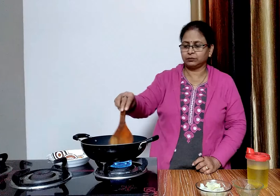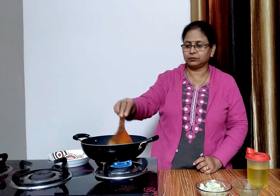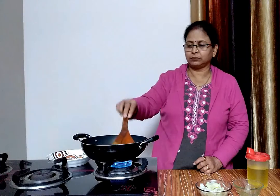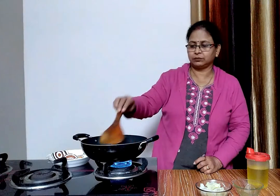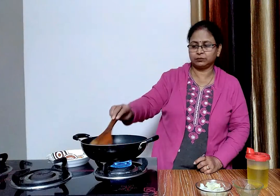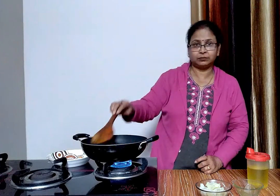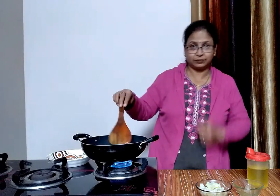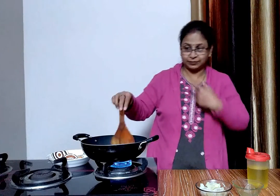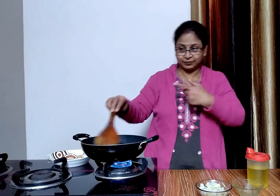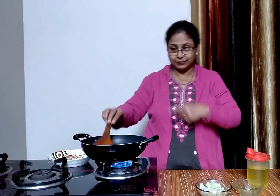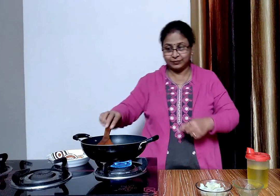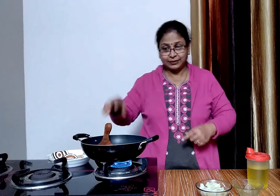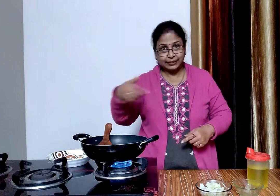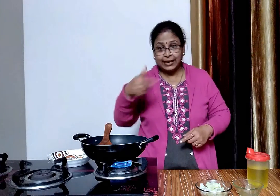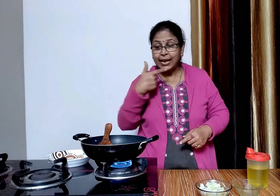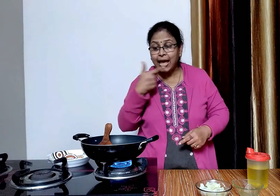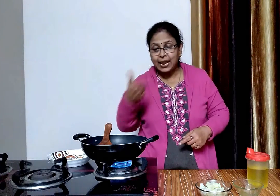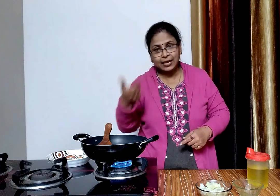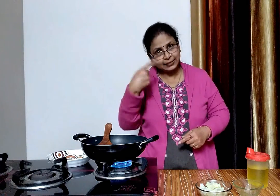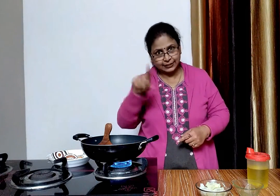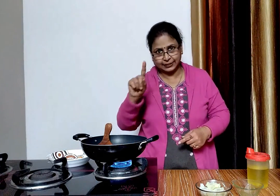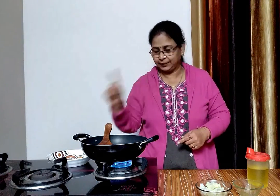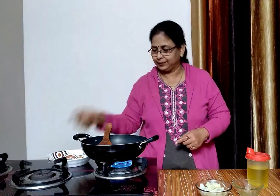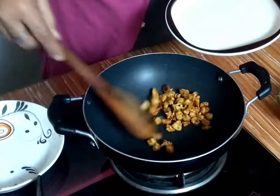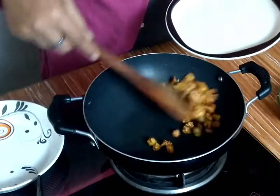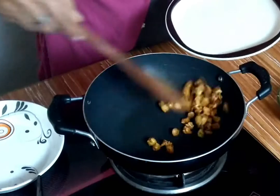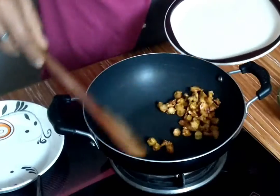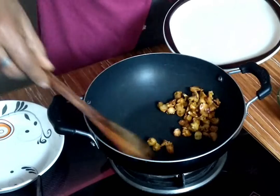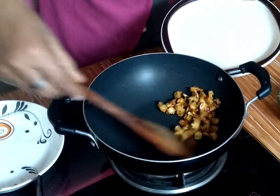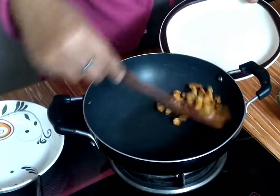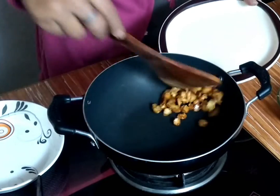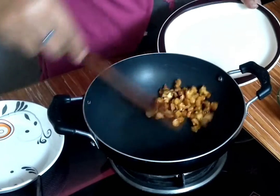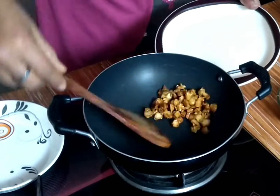देखिए ये गोल्डर प्राउन हो चुकी है अब इन्हें प्लेट में निकाल लेंगे